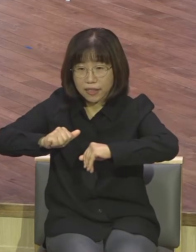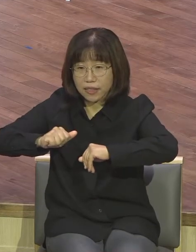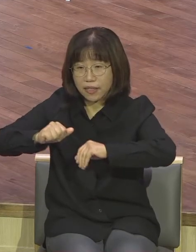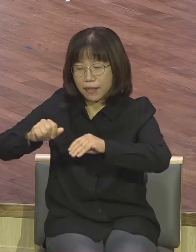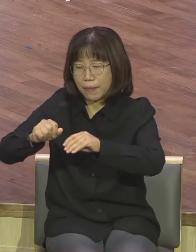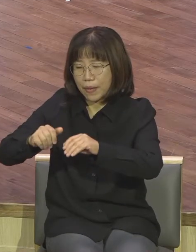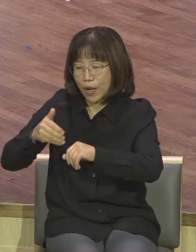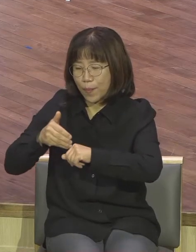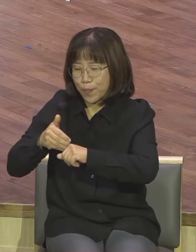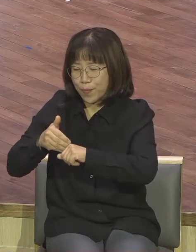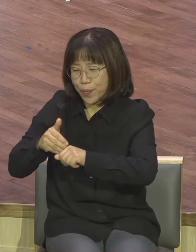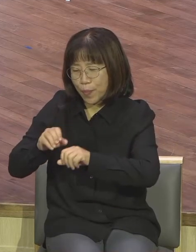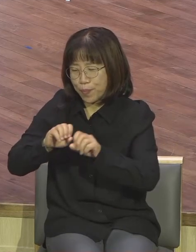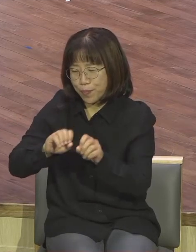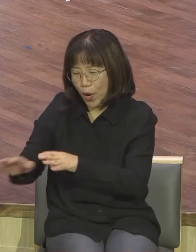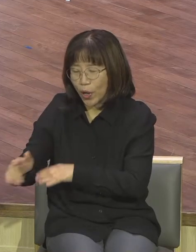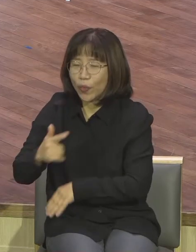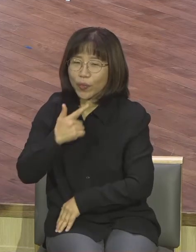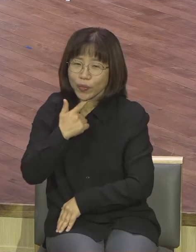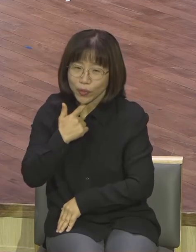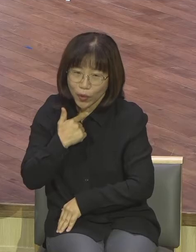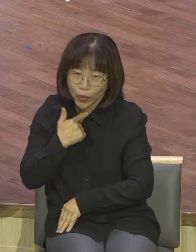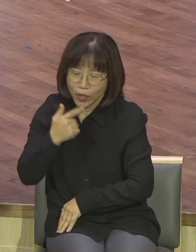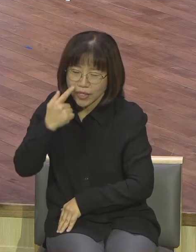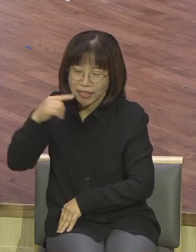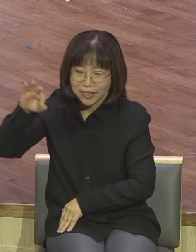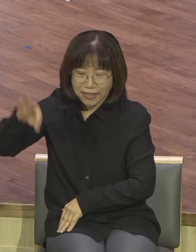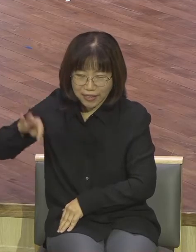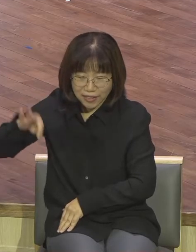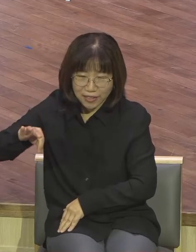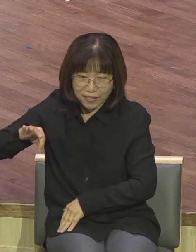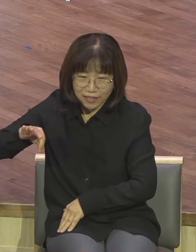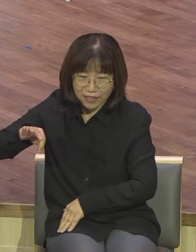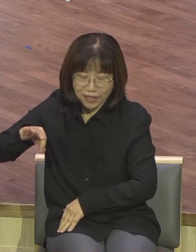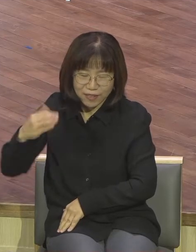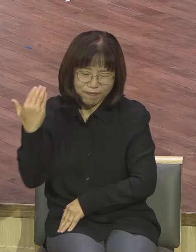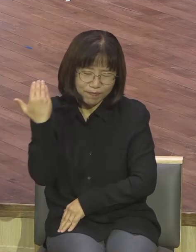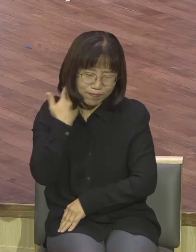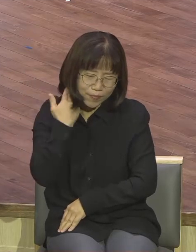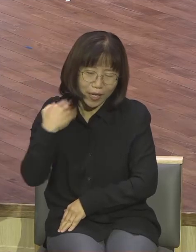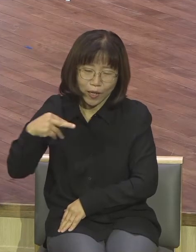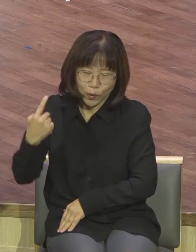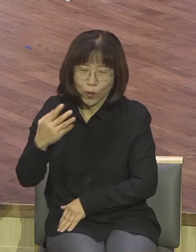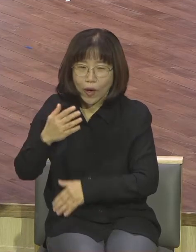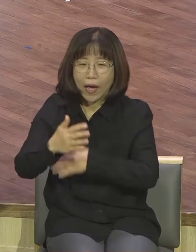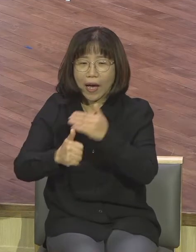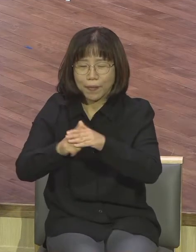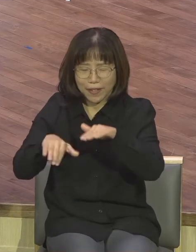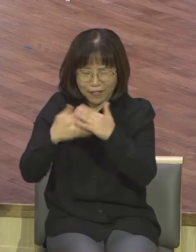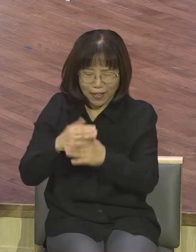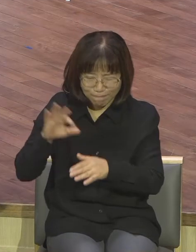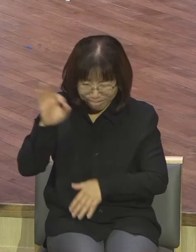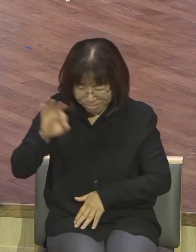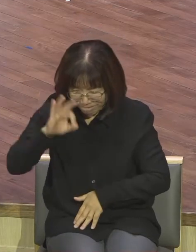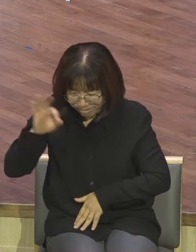하나님께서는 다 찾아가지고 서신다 혹시 여러분 중에